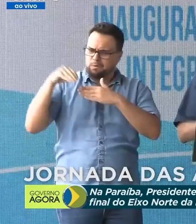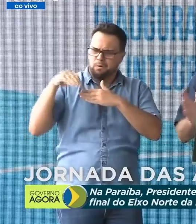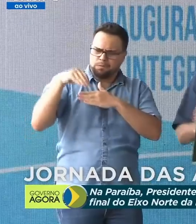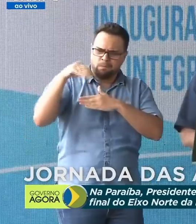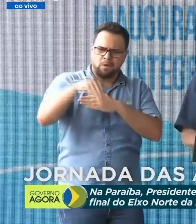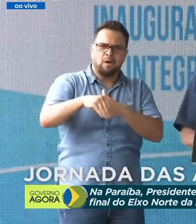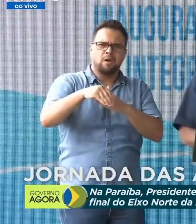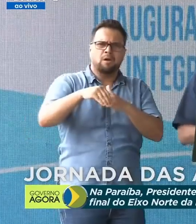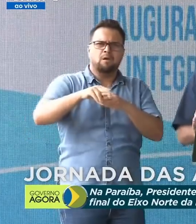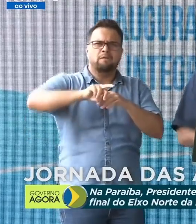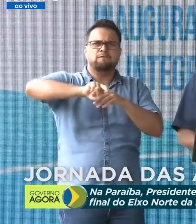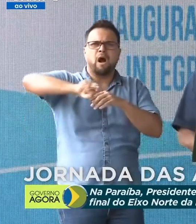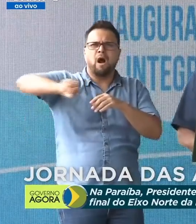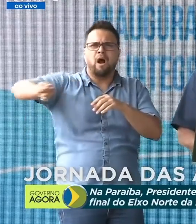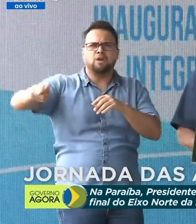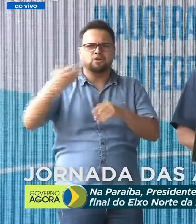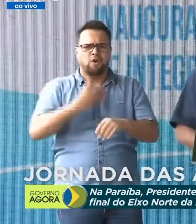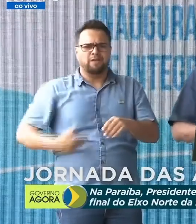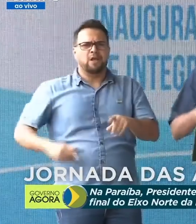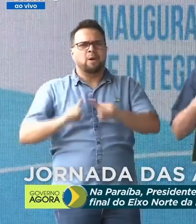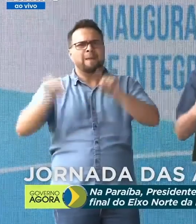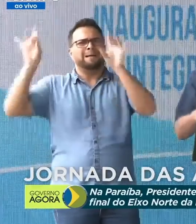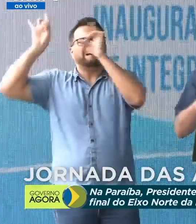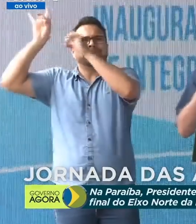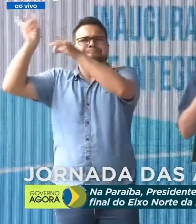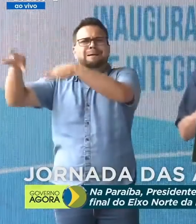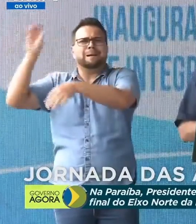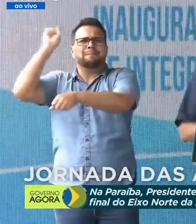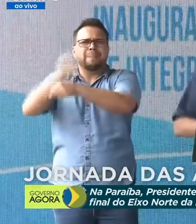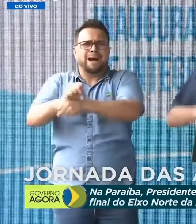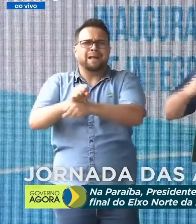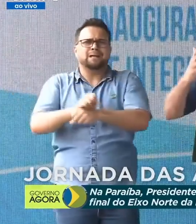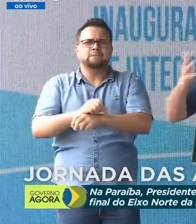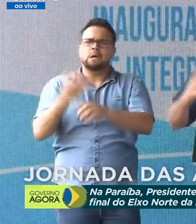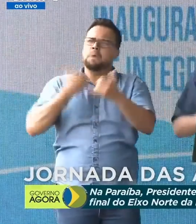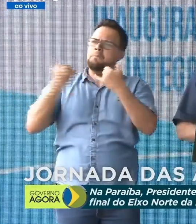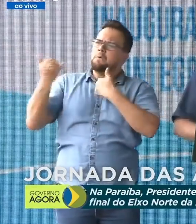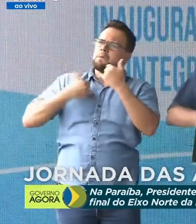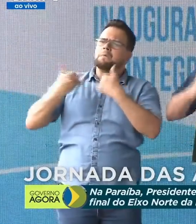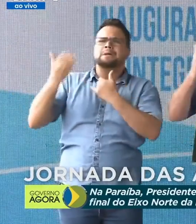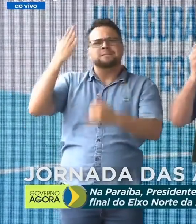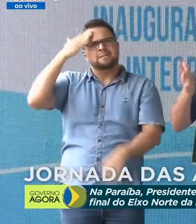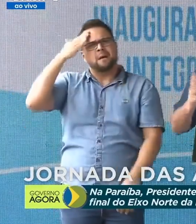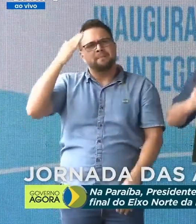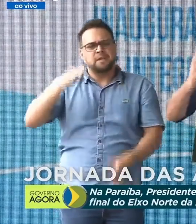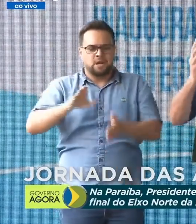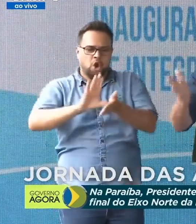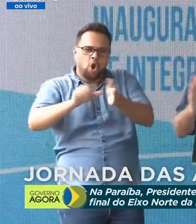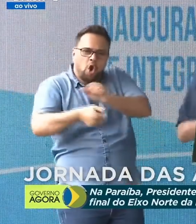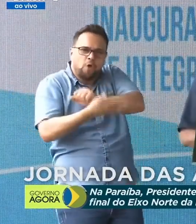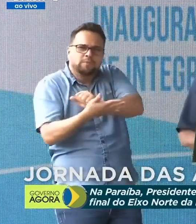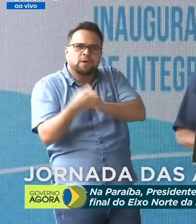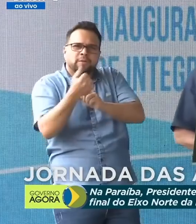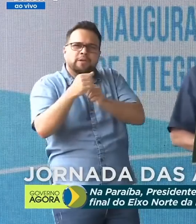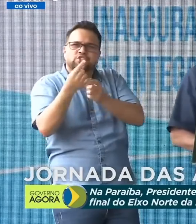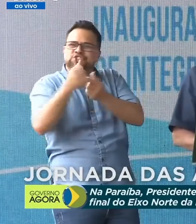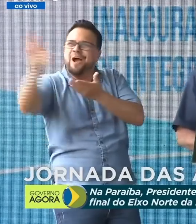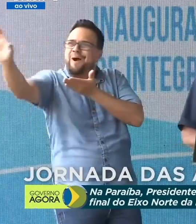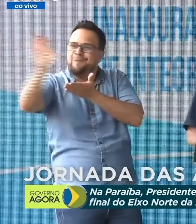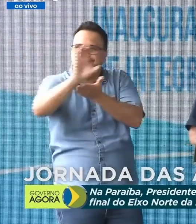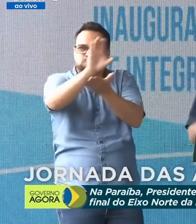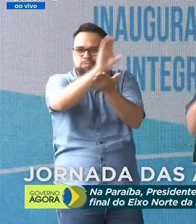mas estava parada há muito tempo. Notícias tivemos aos montões de corrupção e desvio de recursos.